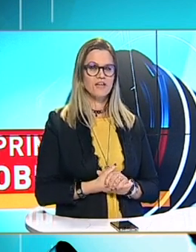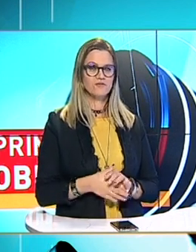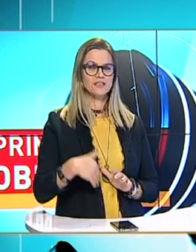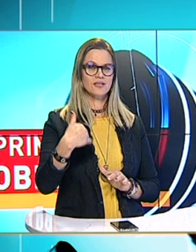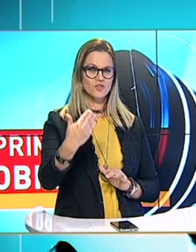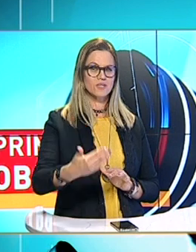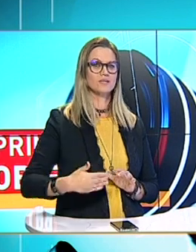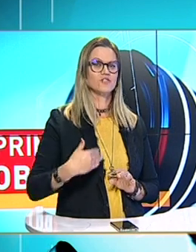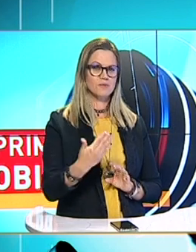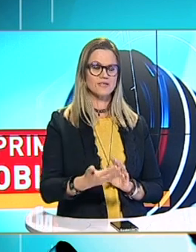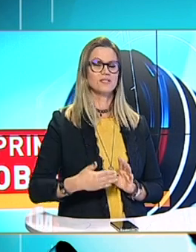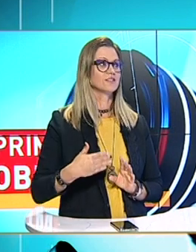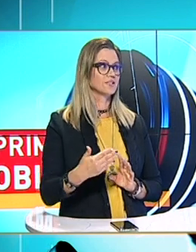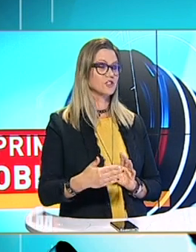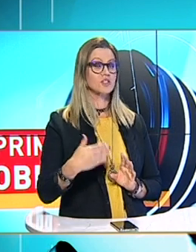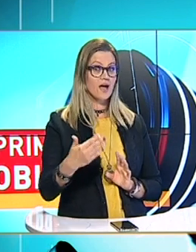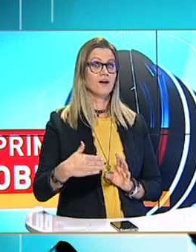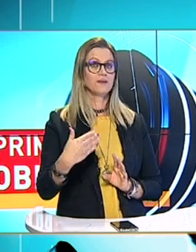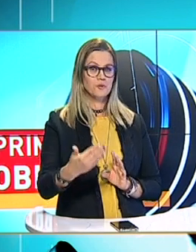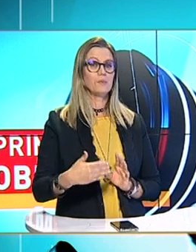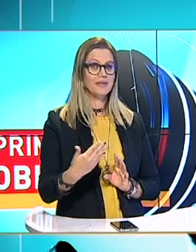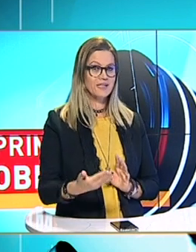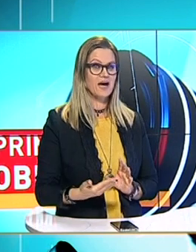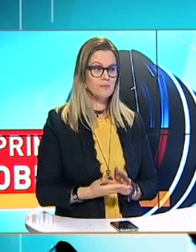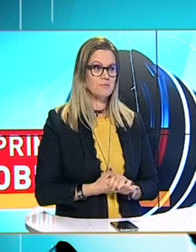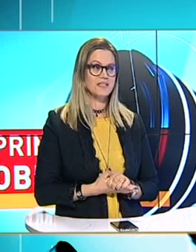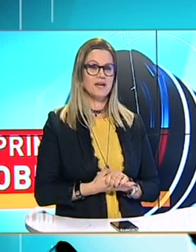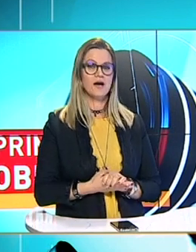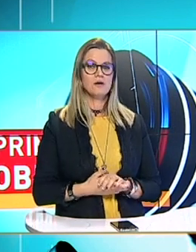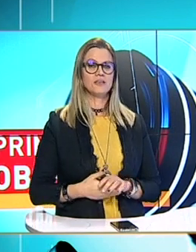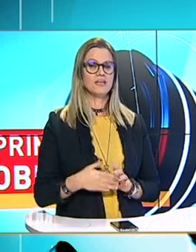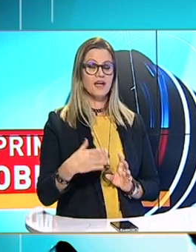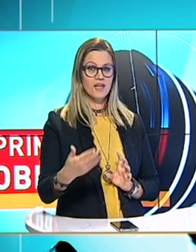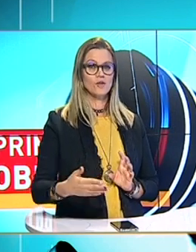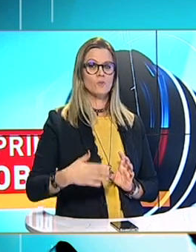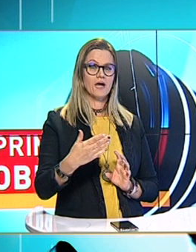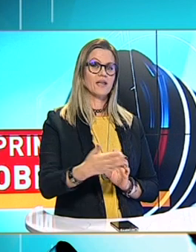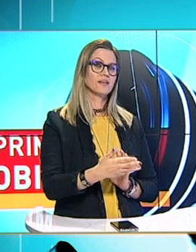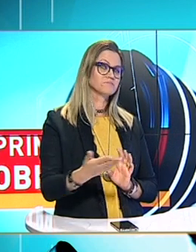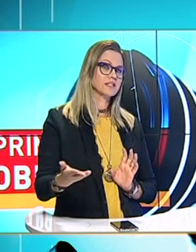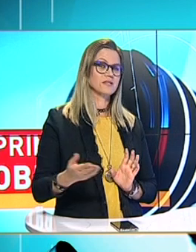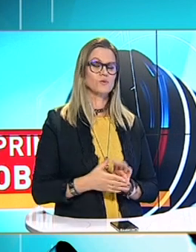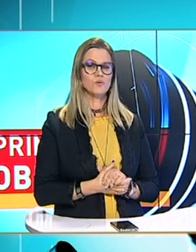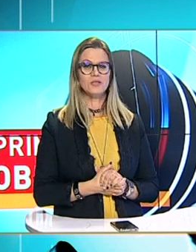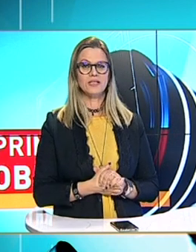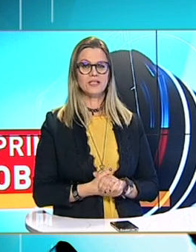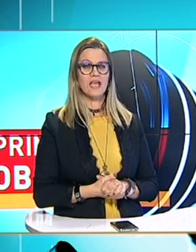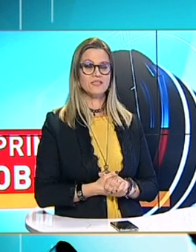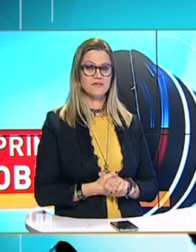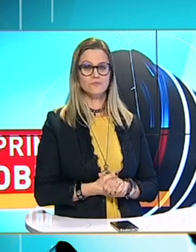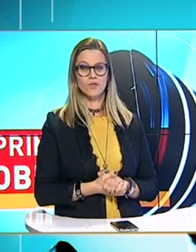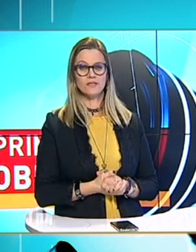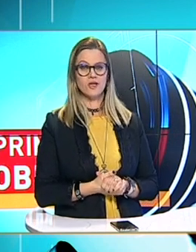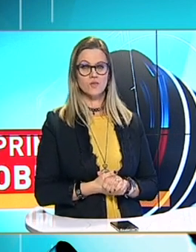fiecare vine și își dea cu părerea Pe baza materialelor pe care, de exemplu, le